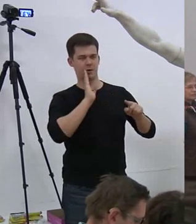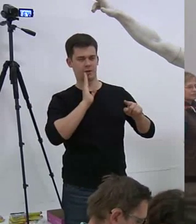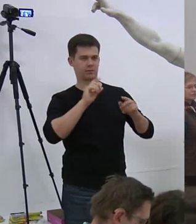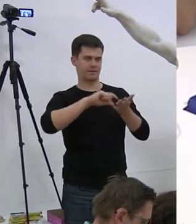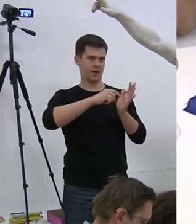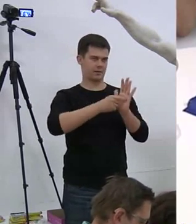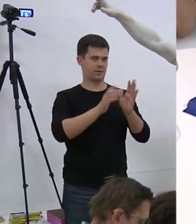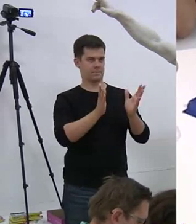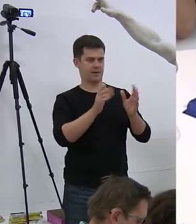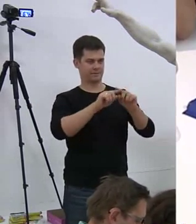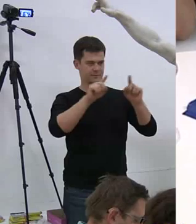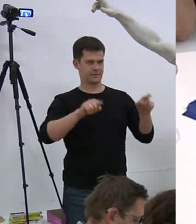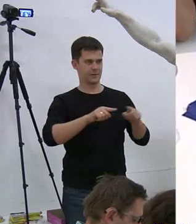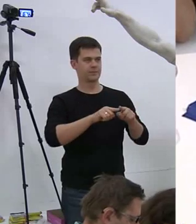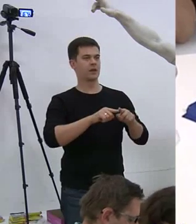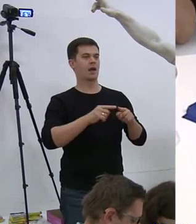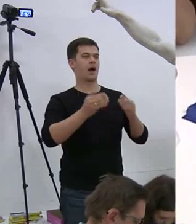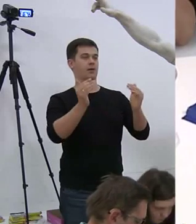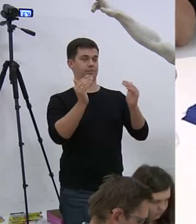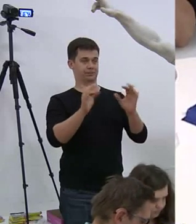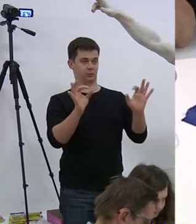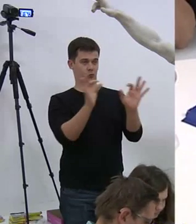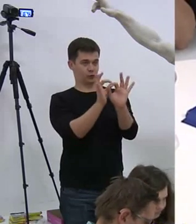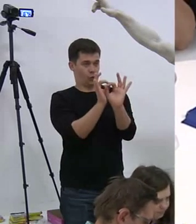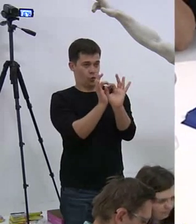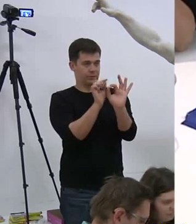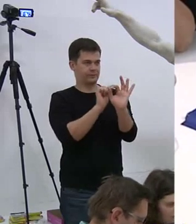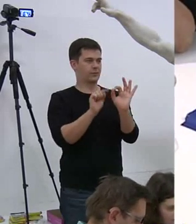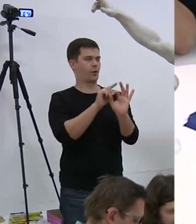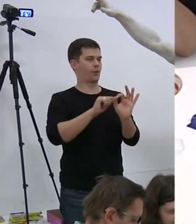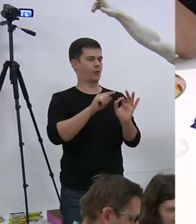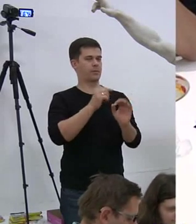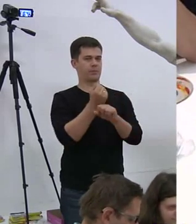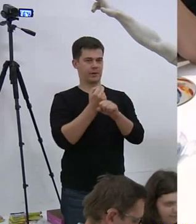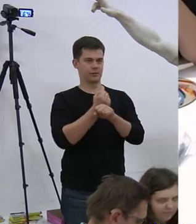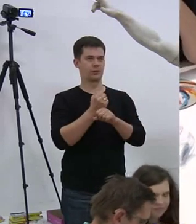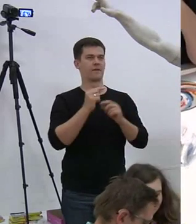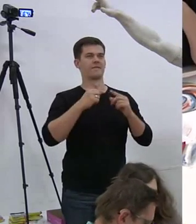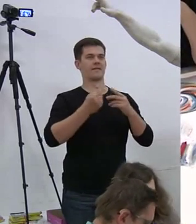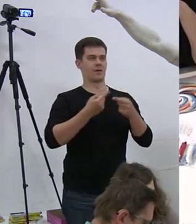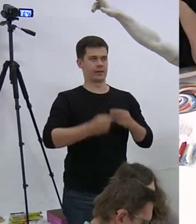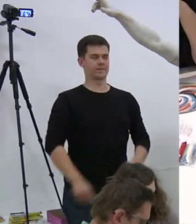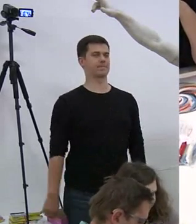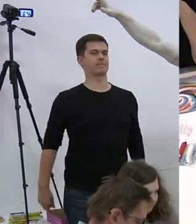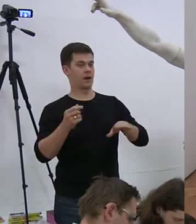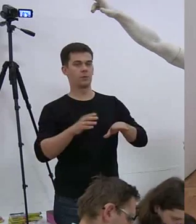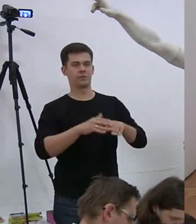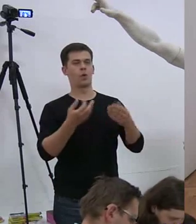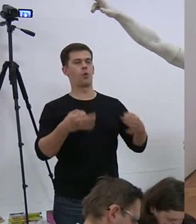kwadratów. I następny jest okrąg schodzony z wałeczka oparańczowego.